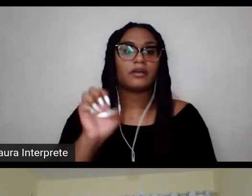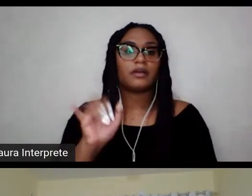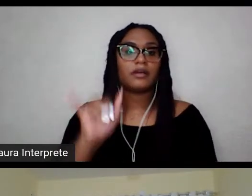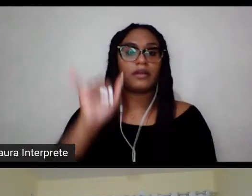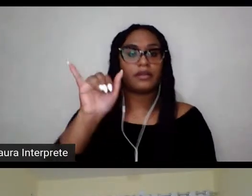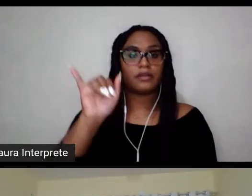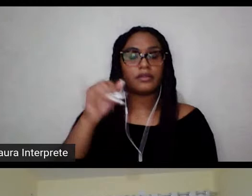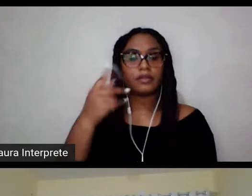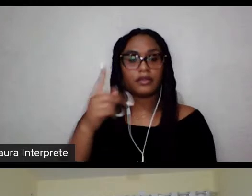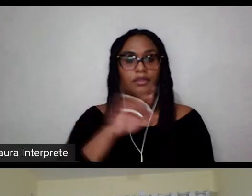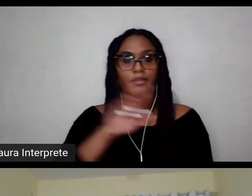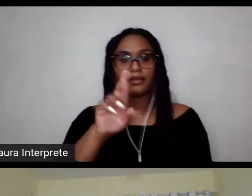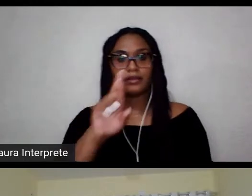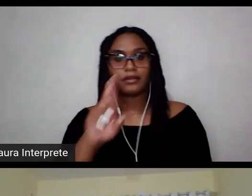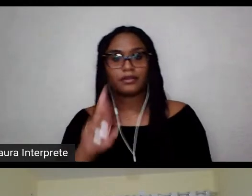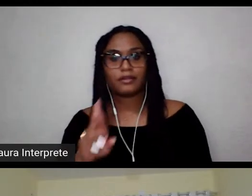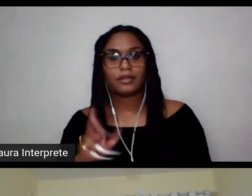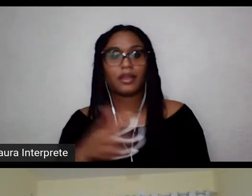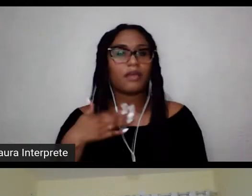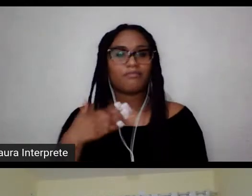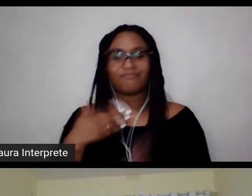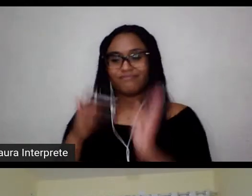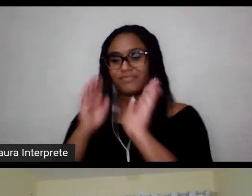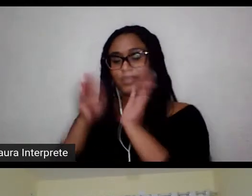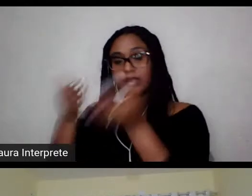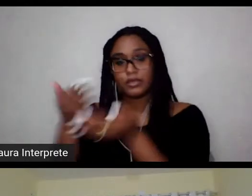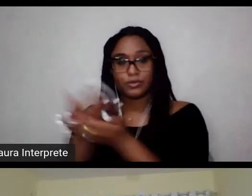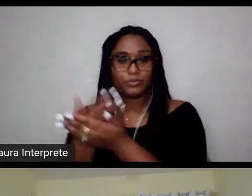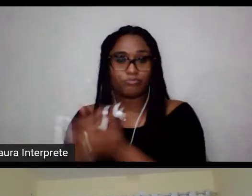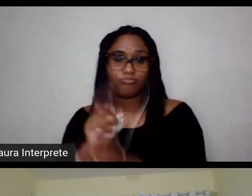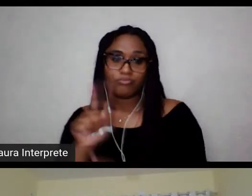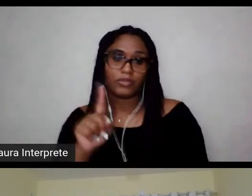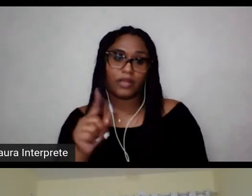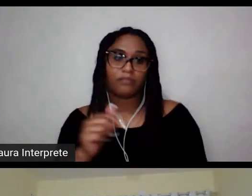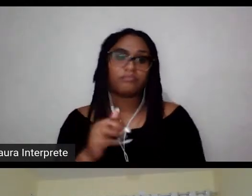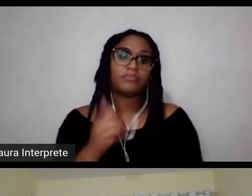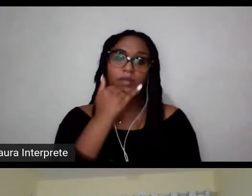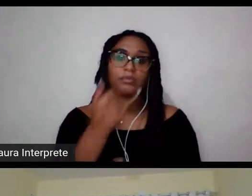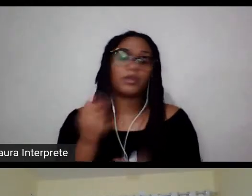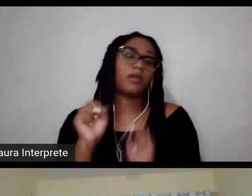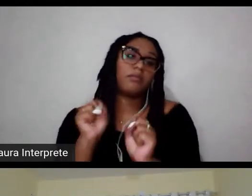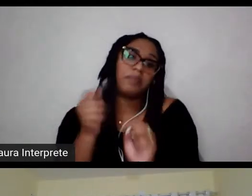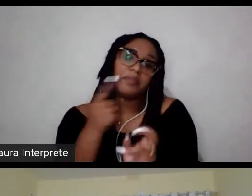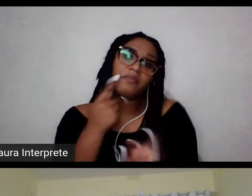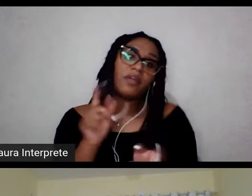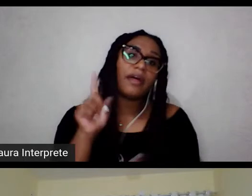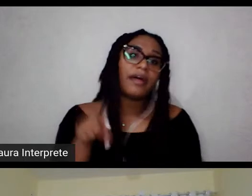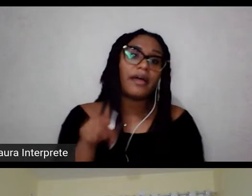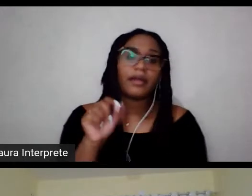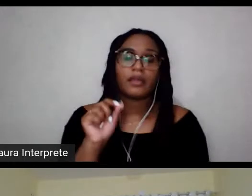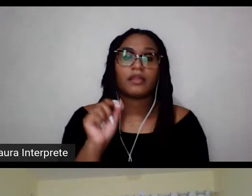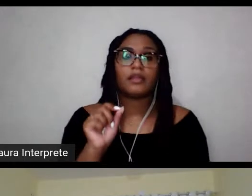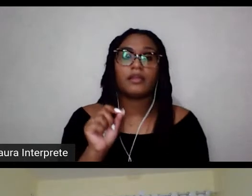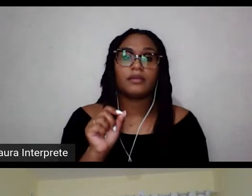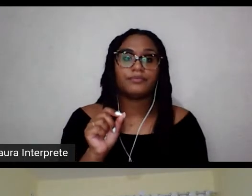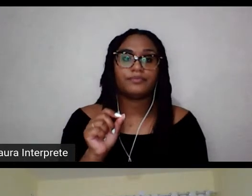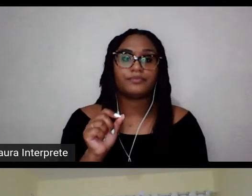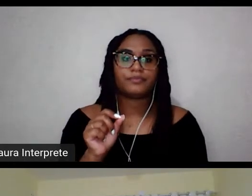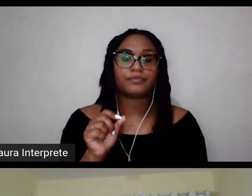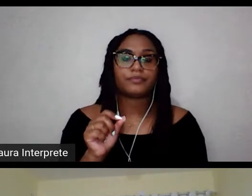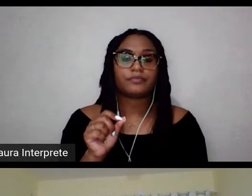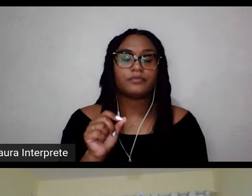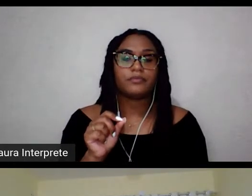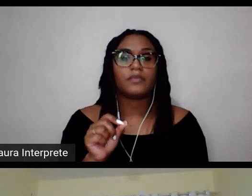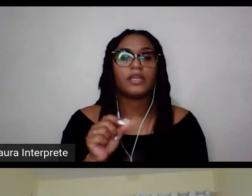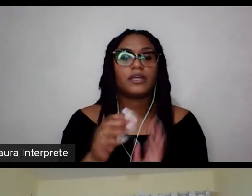porque isso não é o meu objeto de estudo. O que eu posso dizer é que o desdobramento